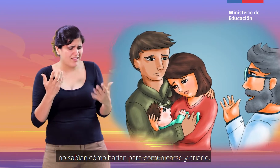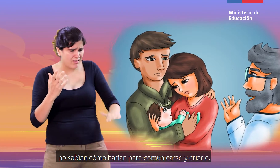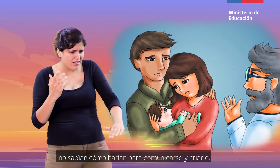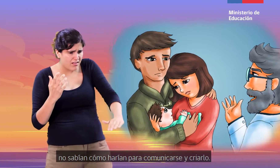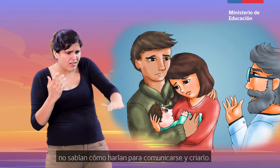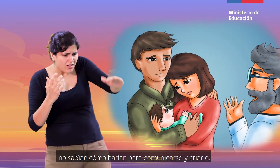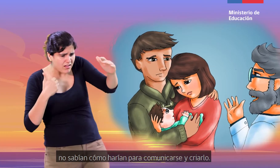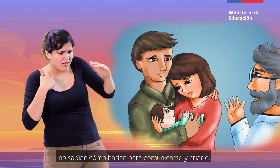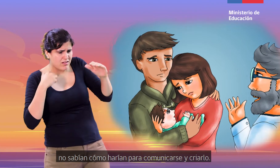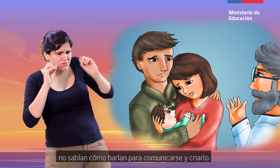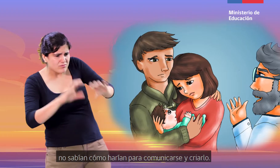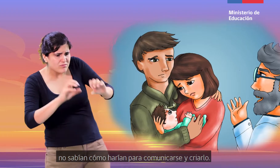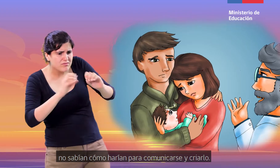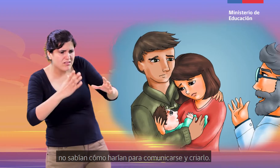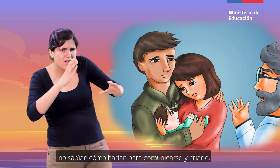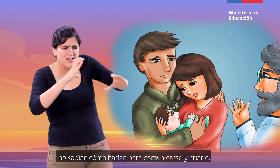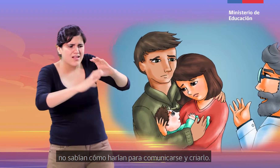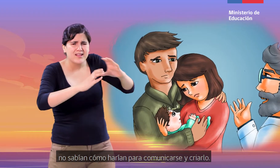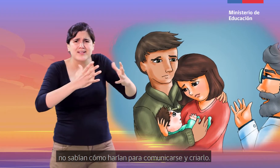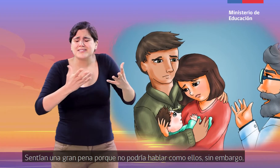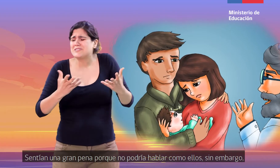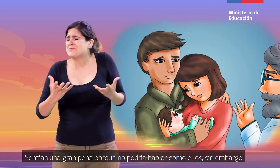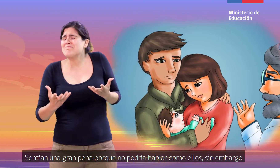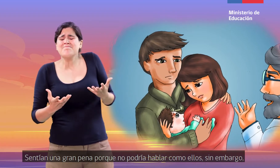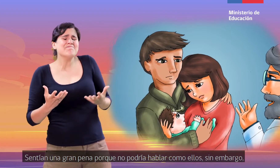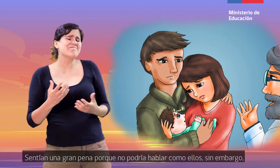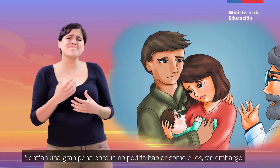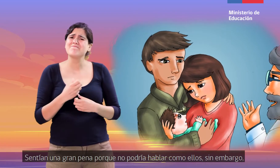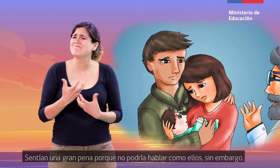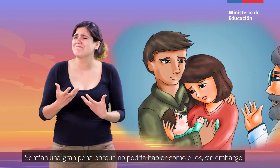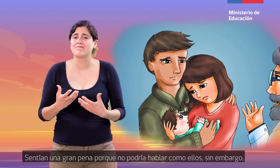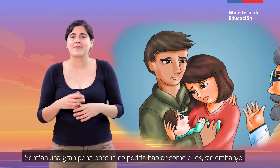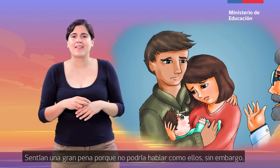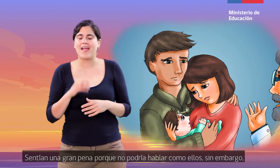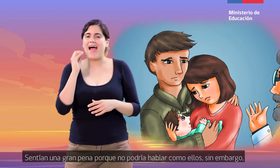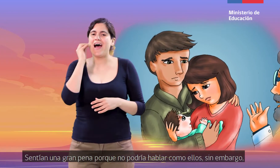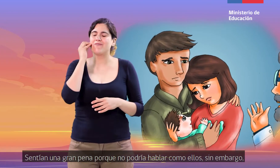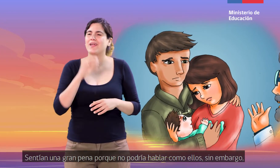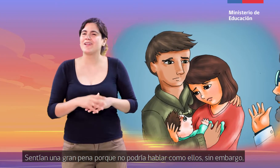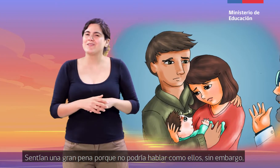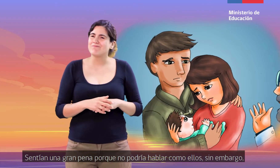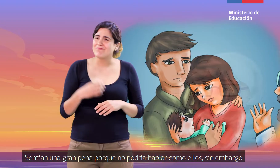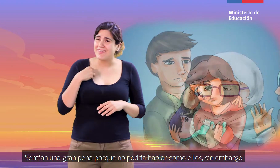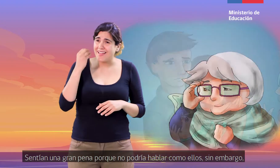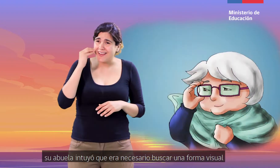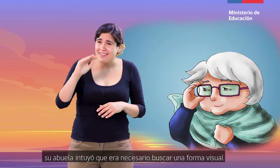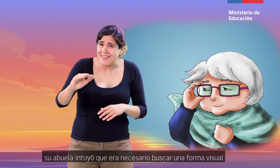No sabían cómo harían para comunicarse y criarlo. Sentían una gran pena porque no podría hablar como ellos. Sin